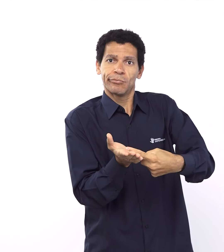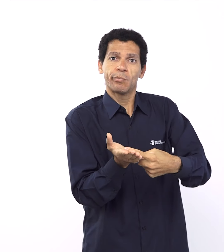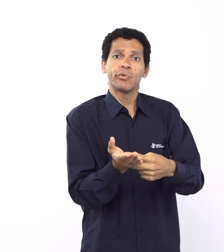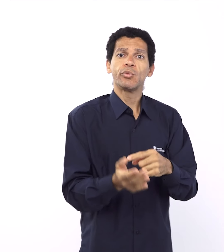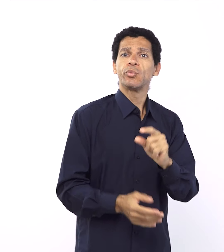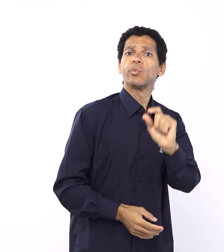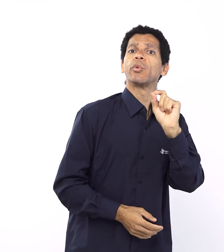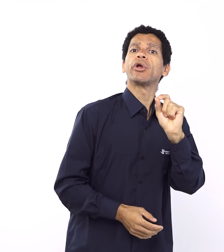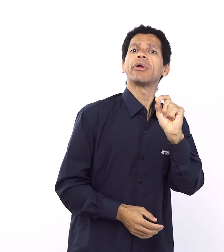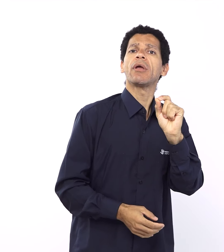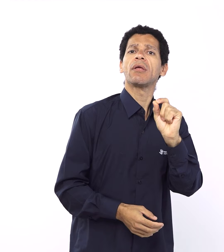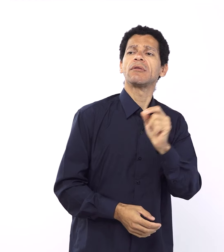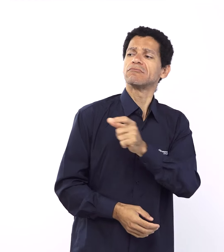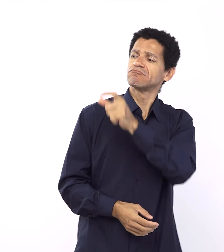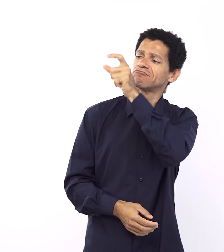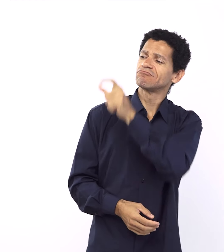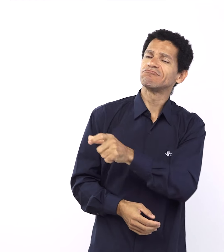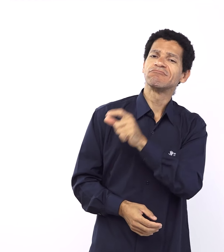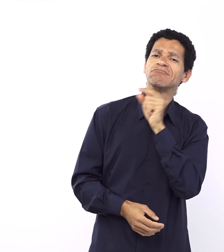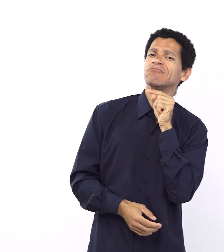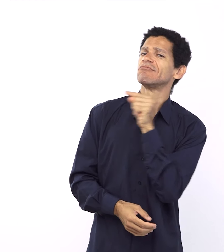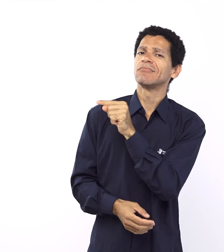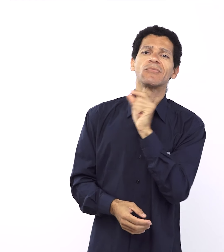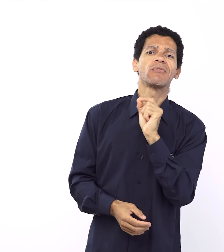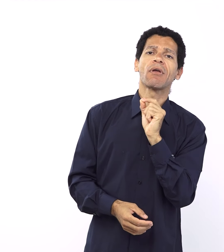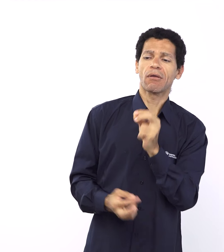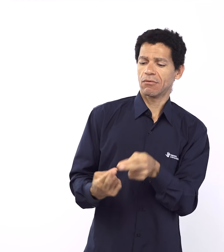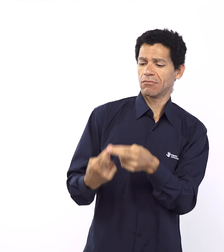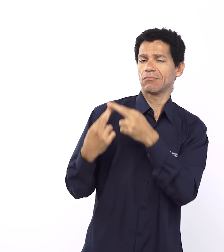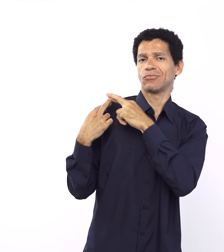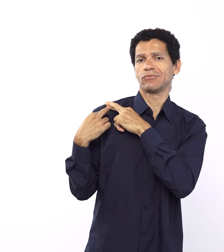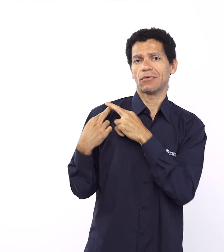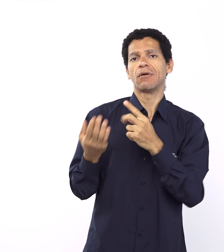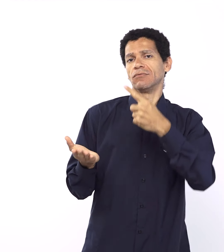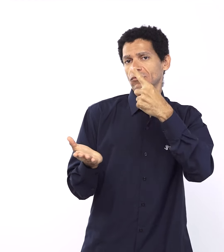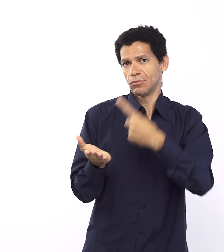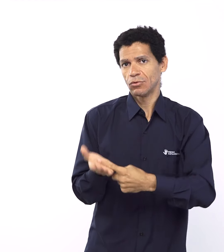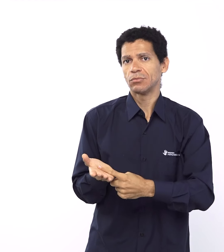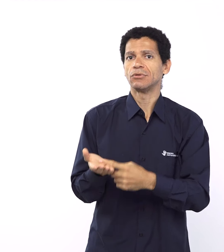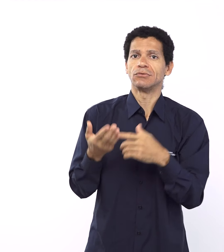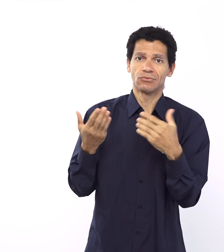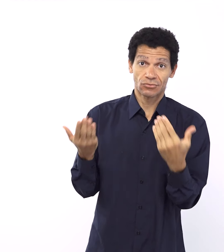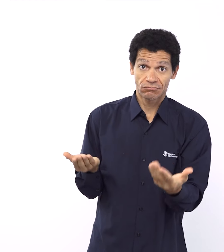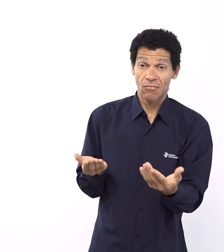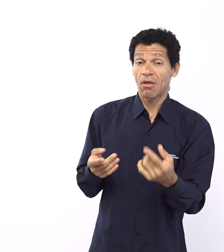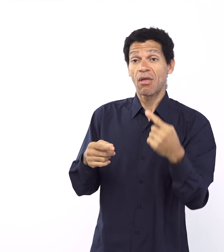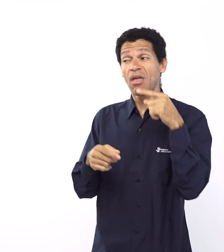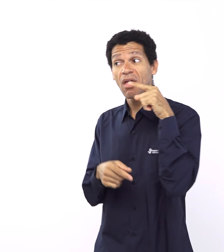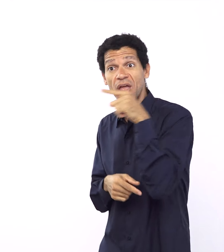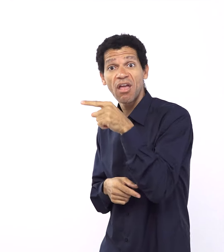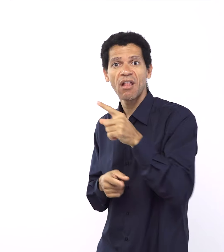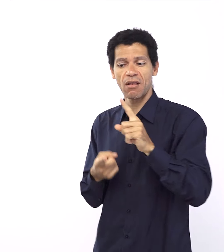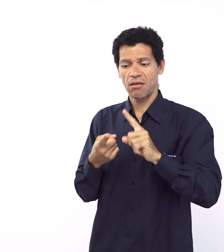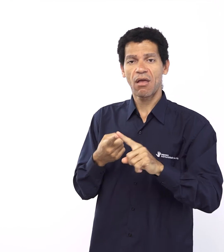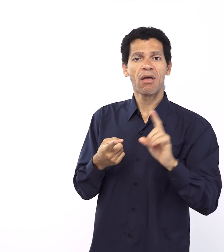uma espécie de um vocativo sobre quem era esse autor, o propositor da aliança.